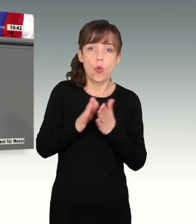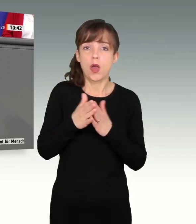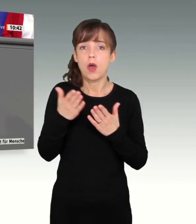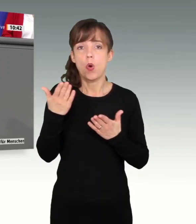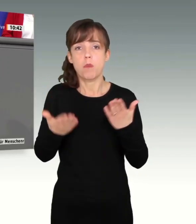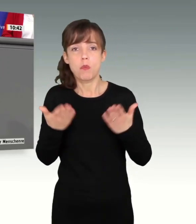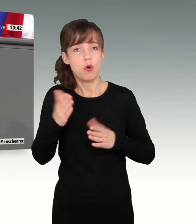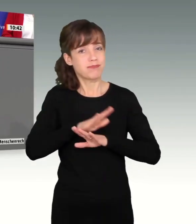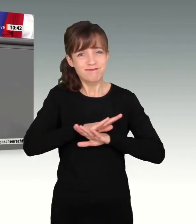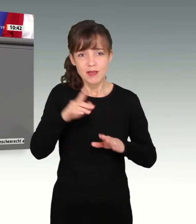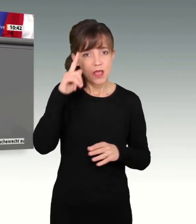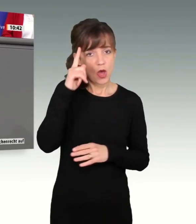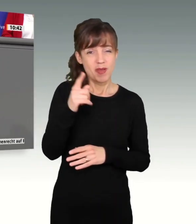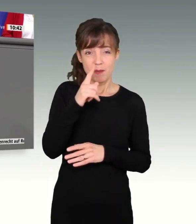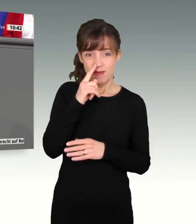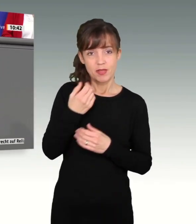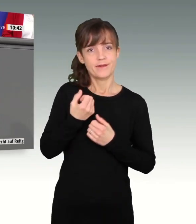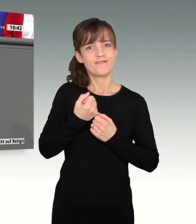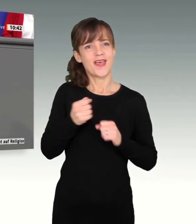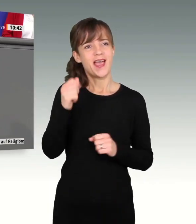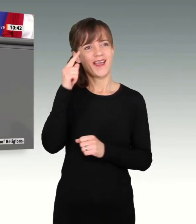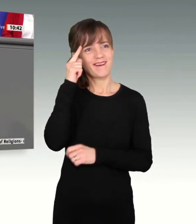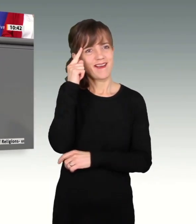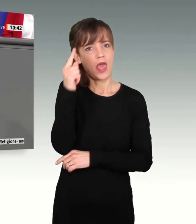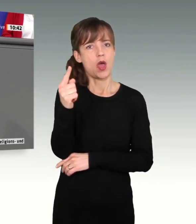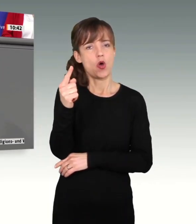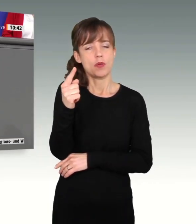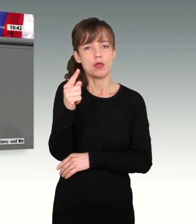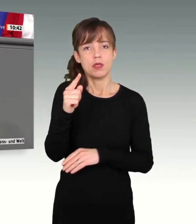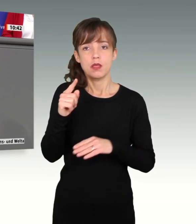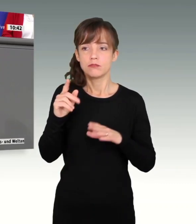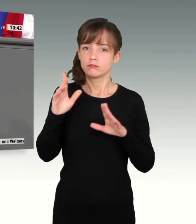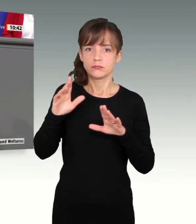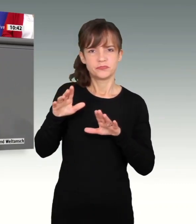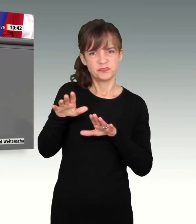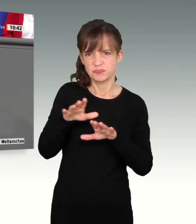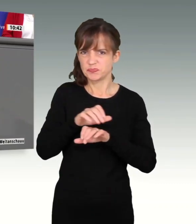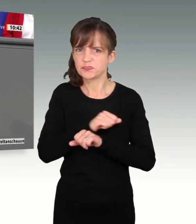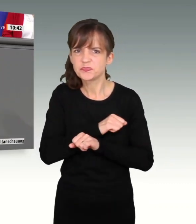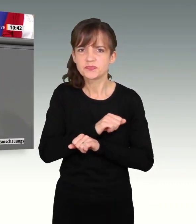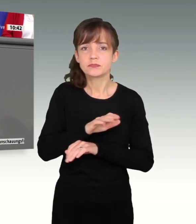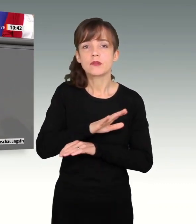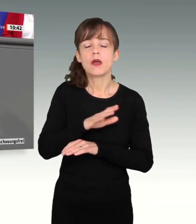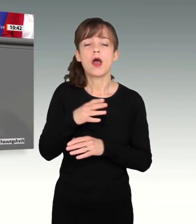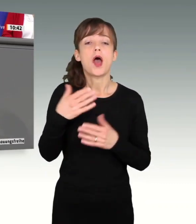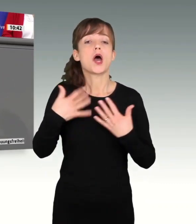wenn die Freiheit zum Glauben angetastet wird, dann wird auch immer die Würde des Menschen in seinem Kern angetastet. Und deshalb müssen wir